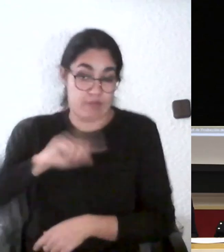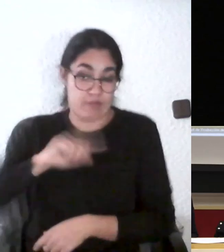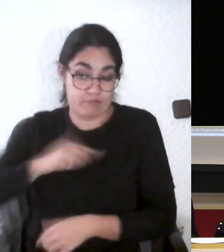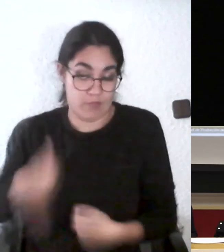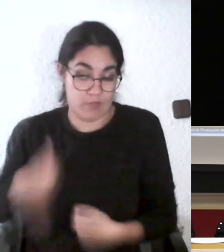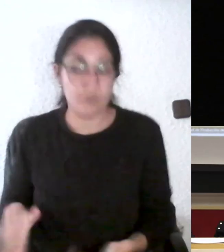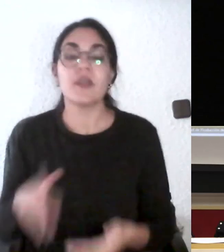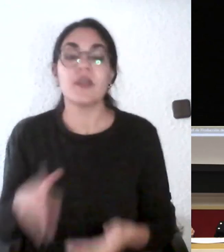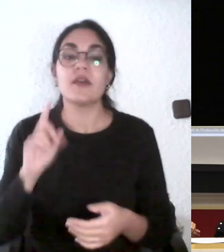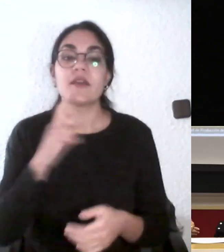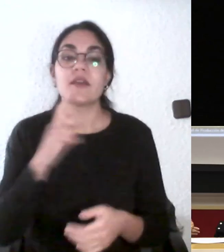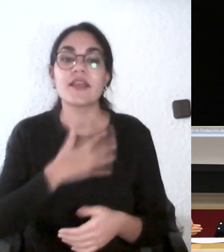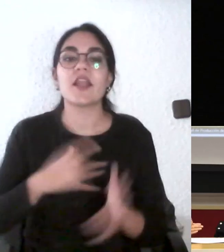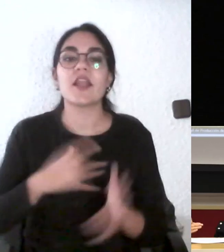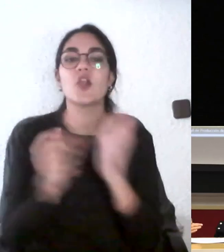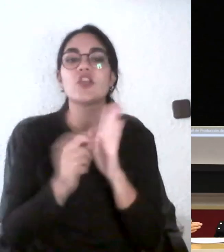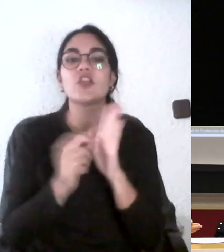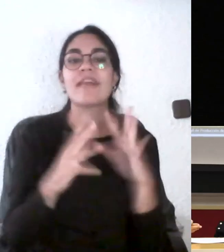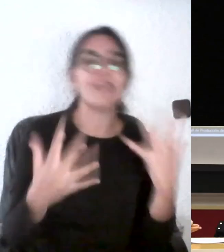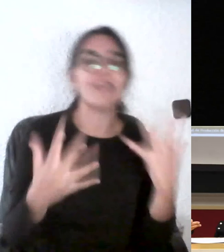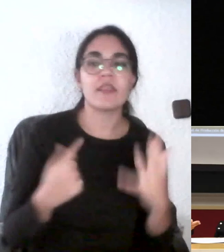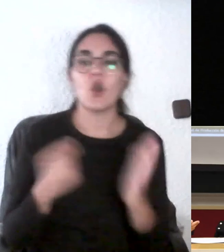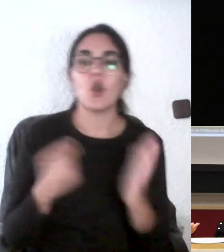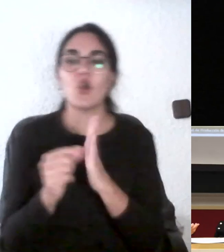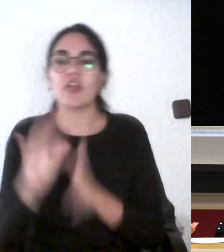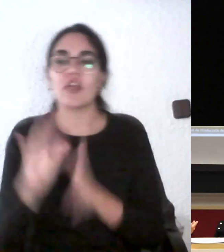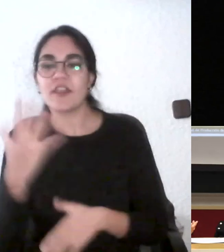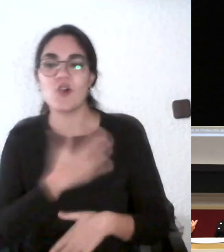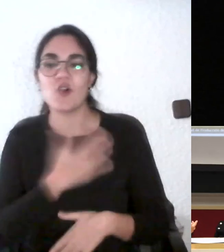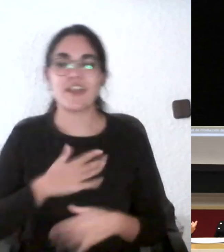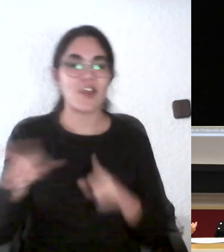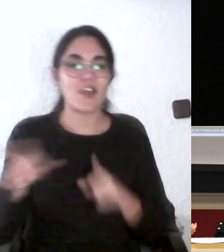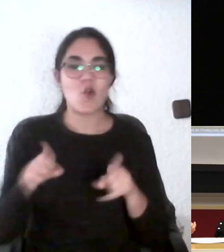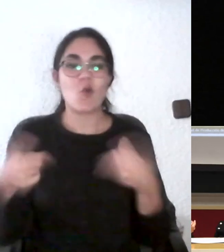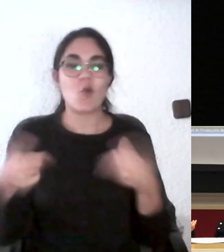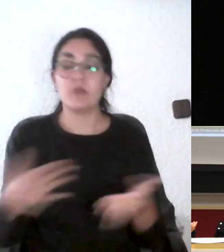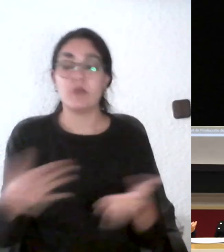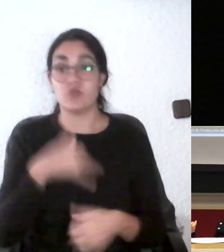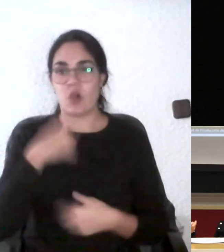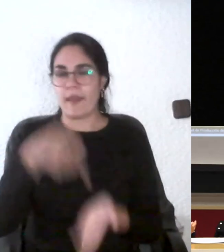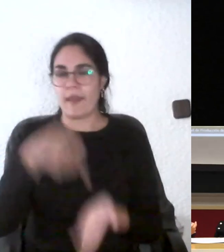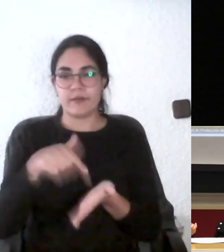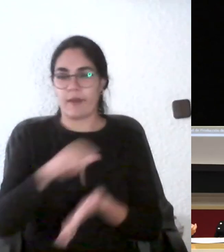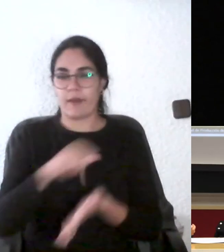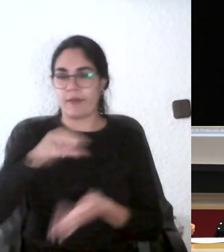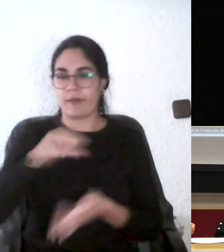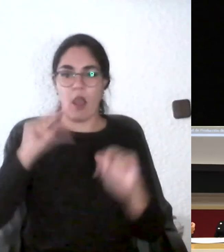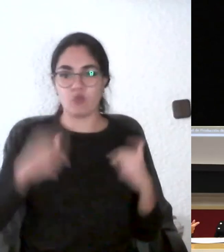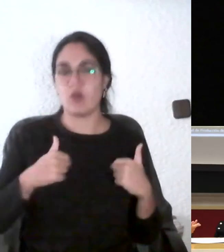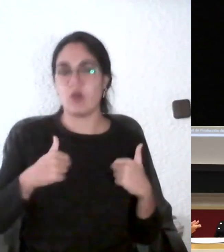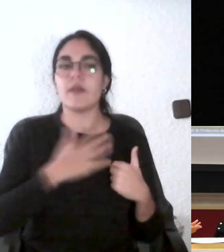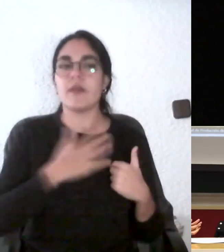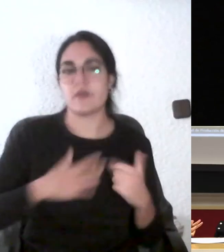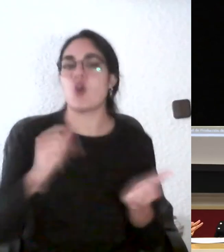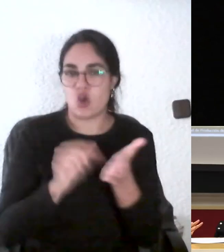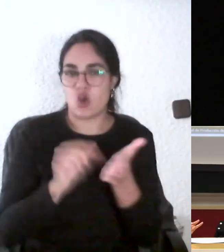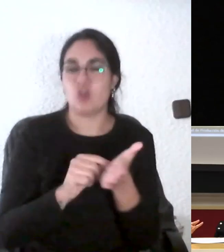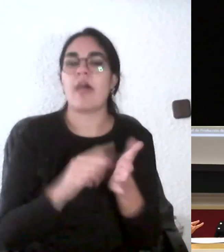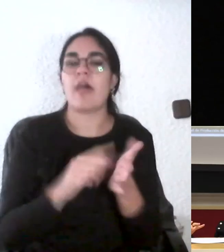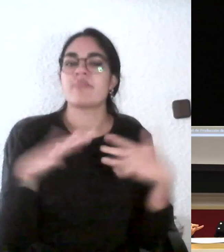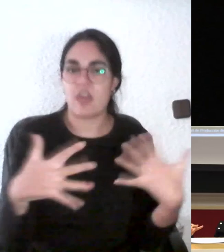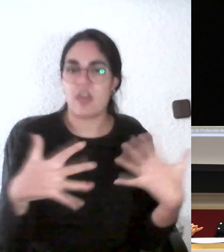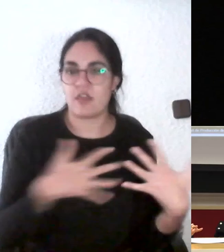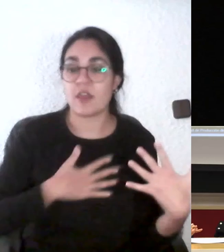vamos a por el 10 o vamos a por un 5 y suelo ir a por el 10 y soy muy muy exigente conmigo mismo con mi trabajo y en cambio a mis